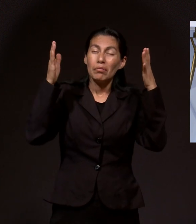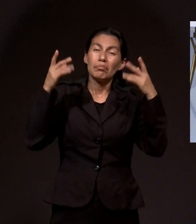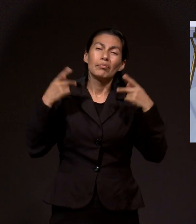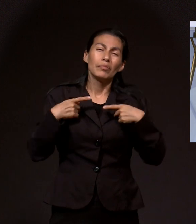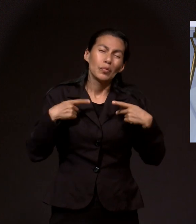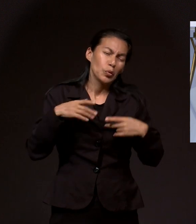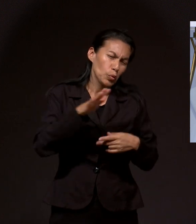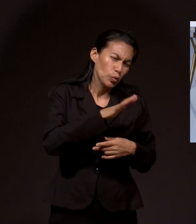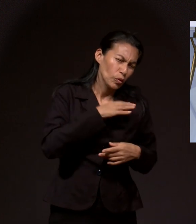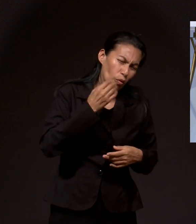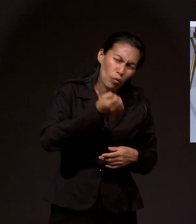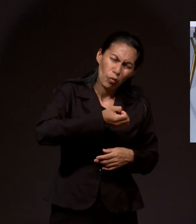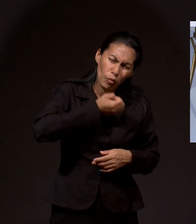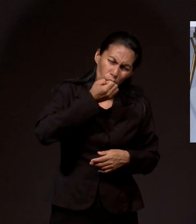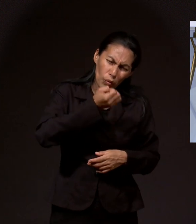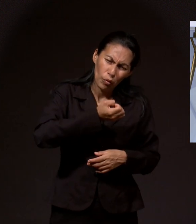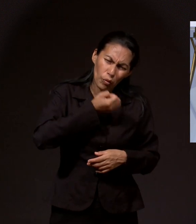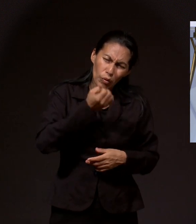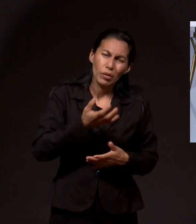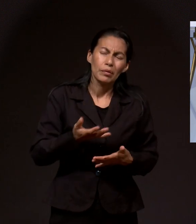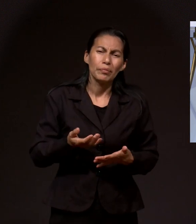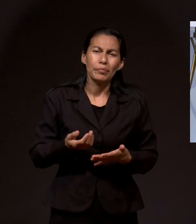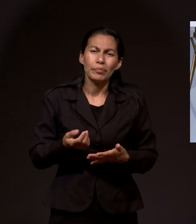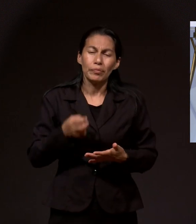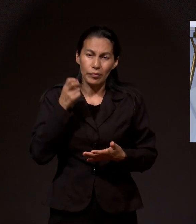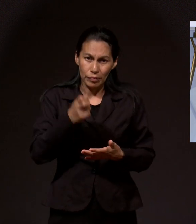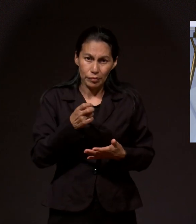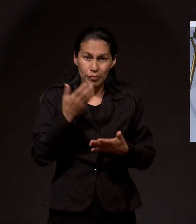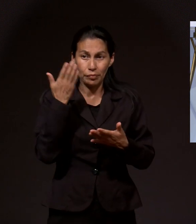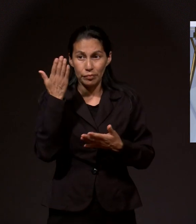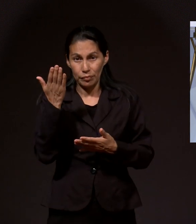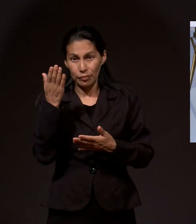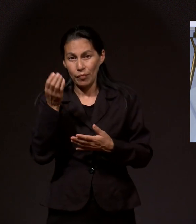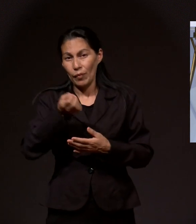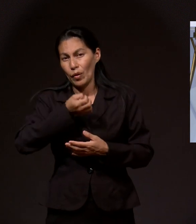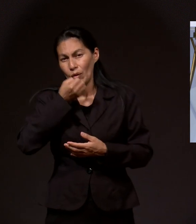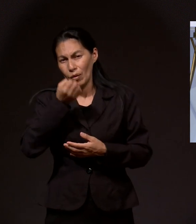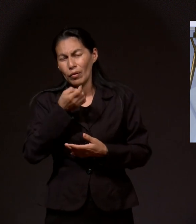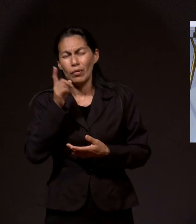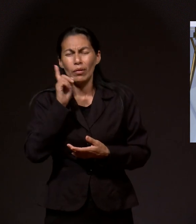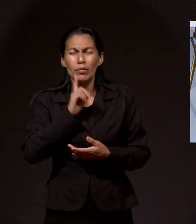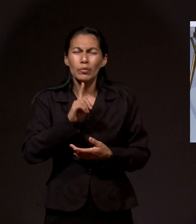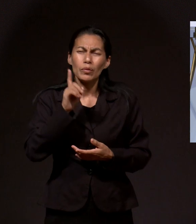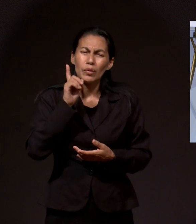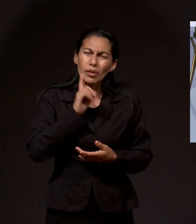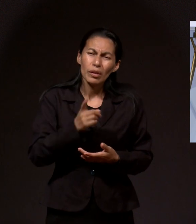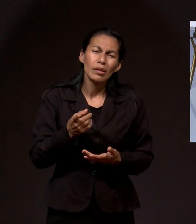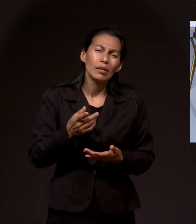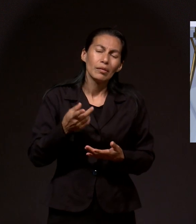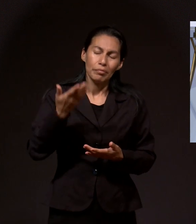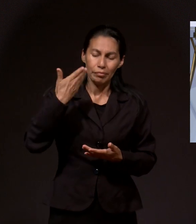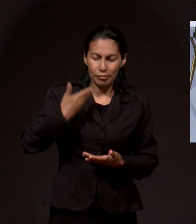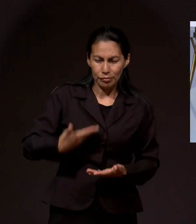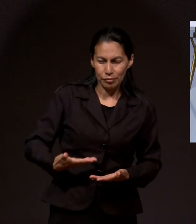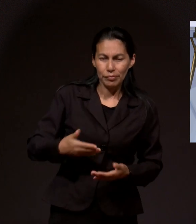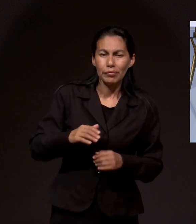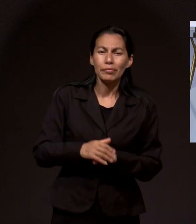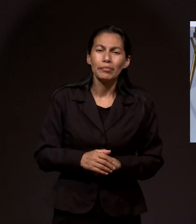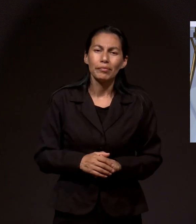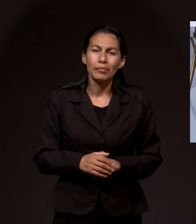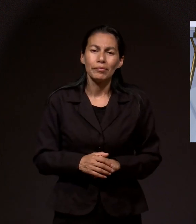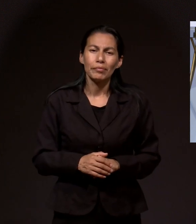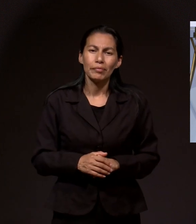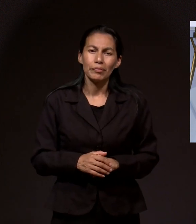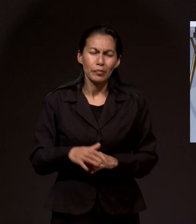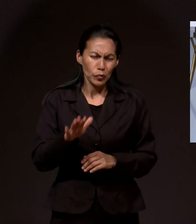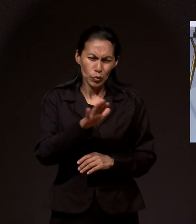revela al que ora forman parte de los pedidos de oración de estas damas y de